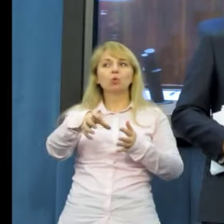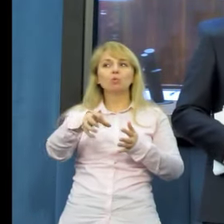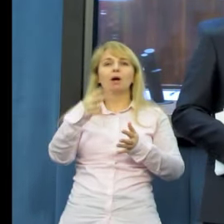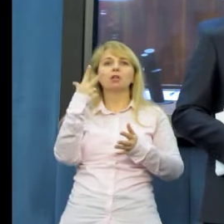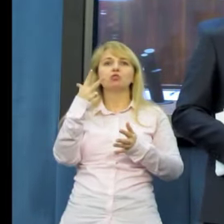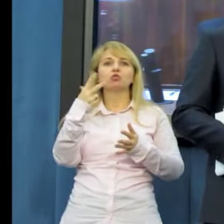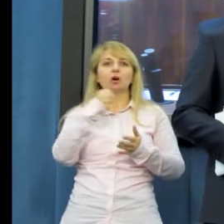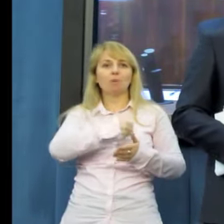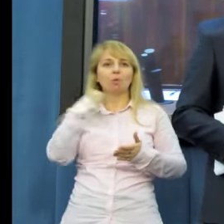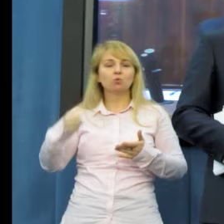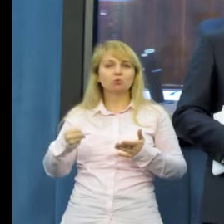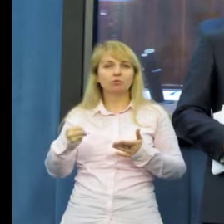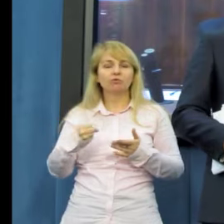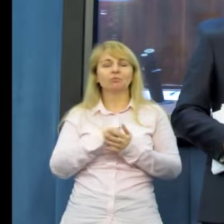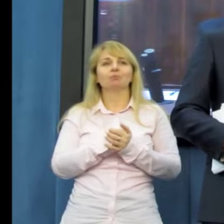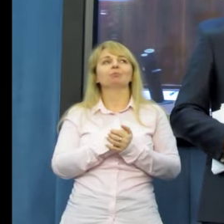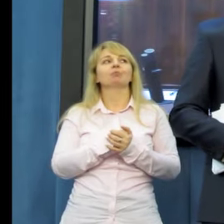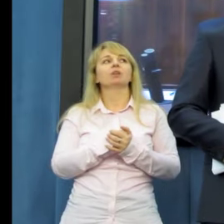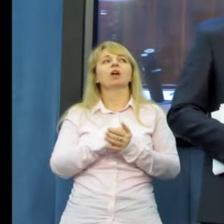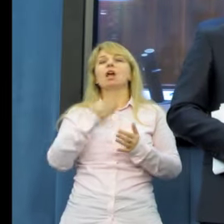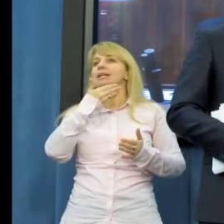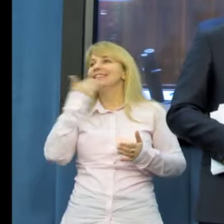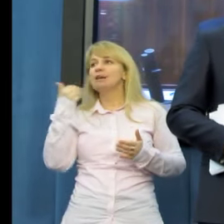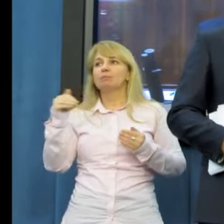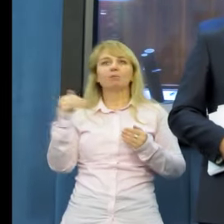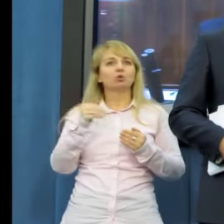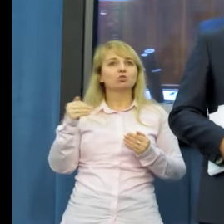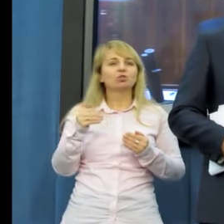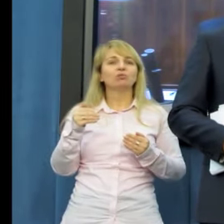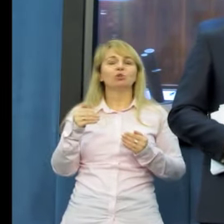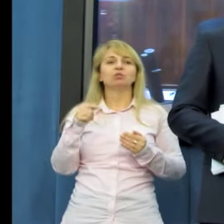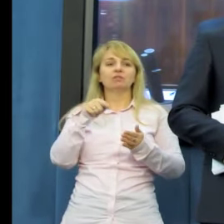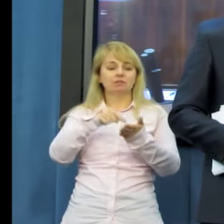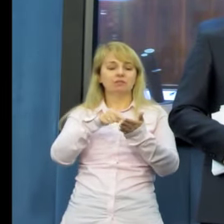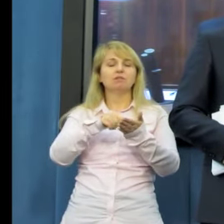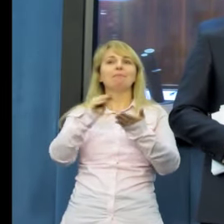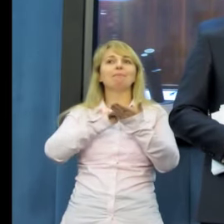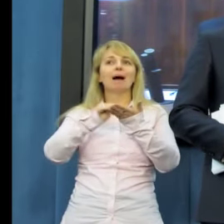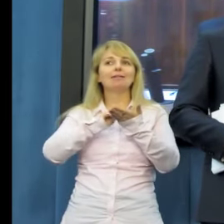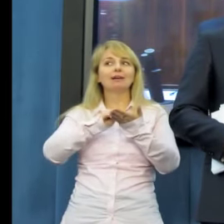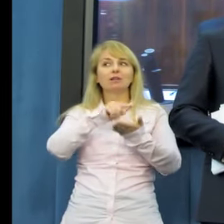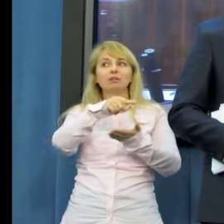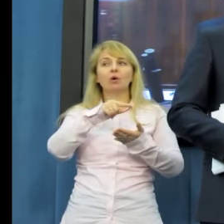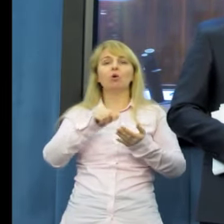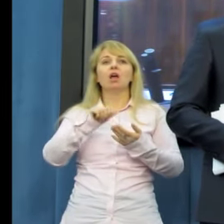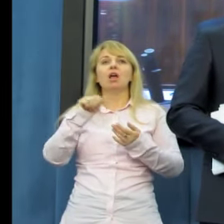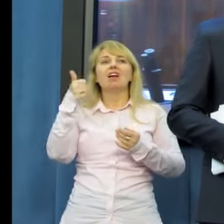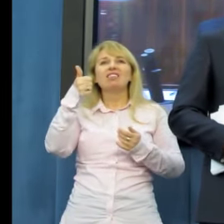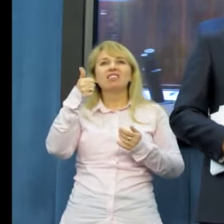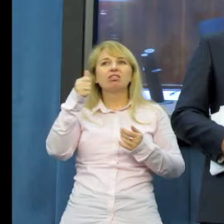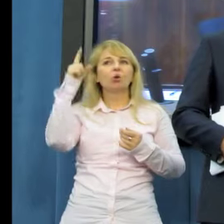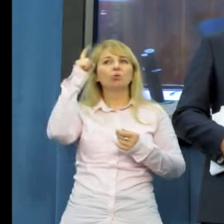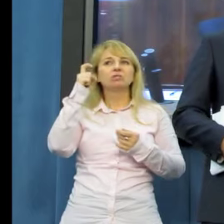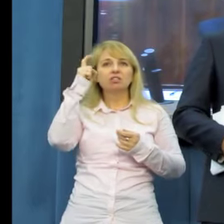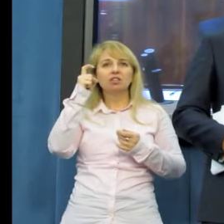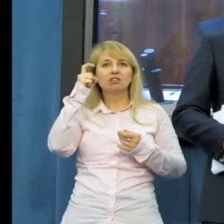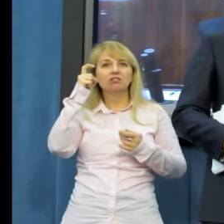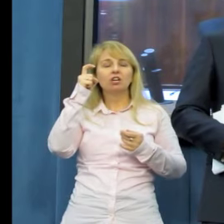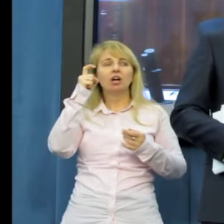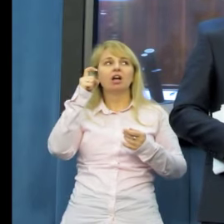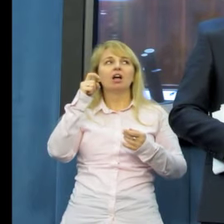trzech posłów. Nie ma również w tym materiale nawet jednego zdjęcia,